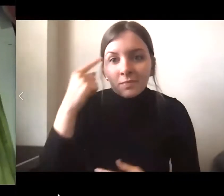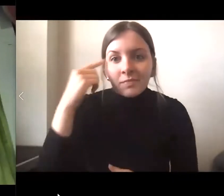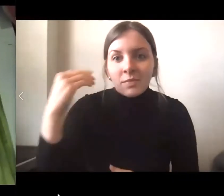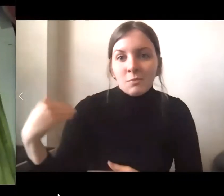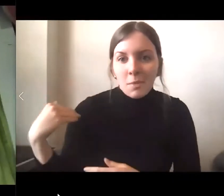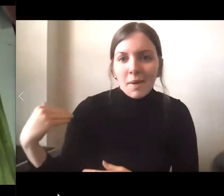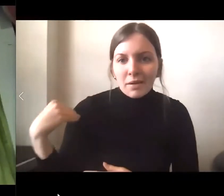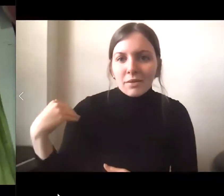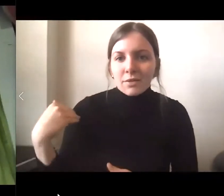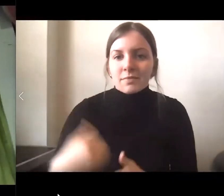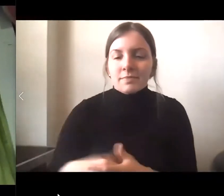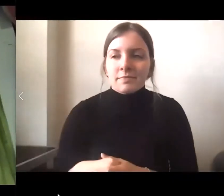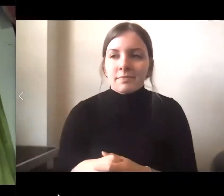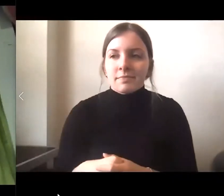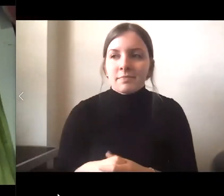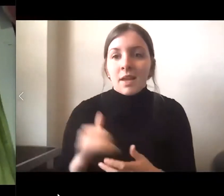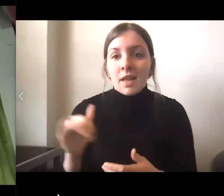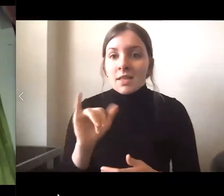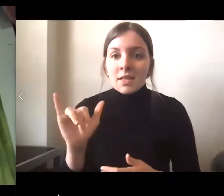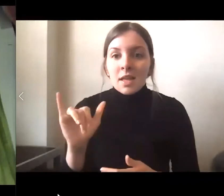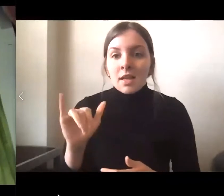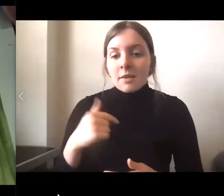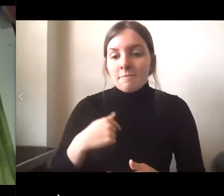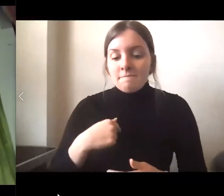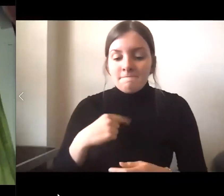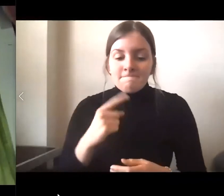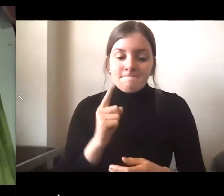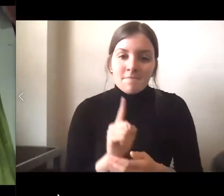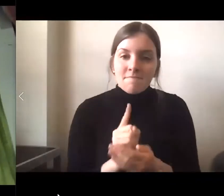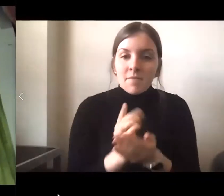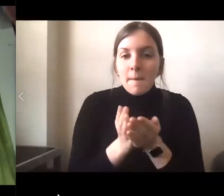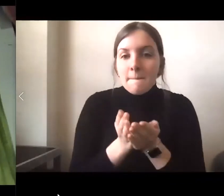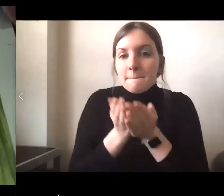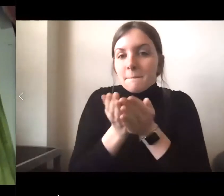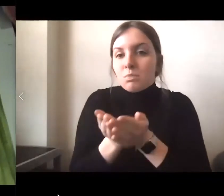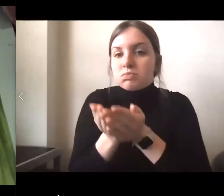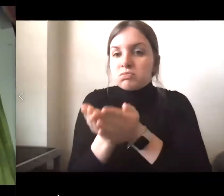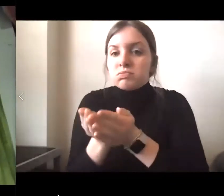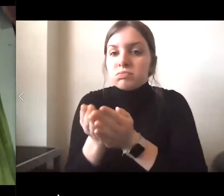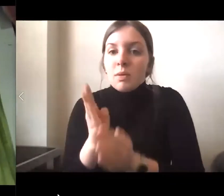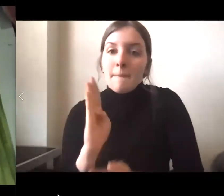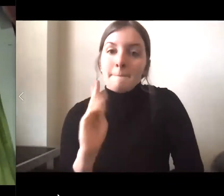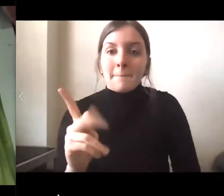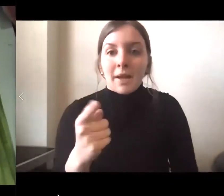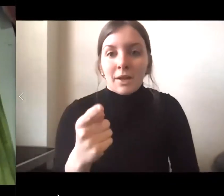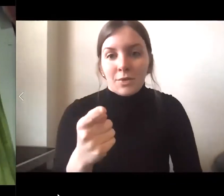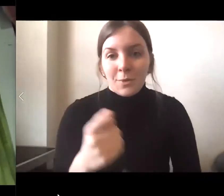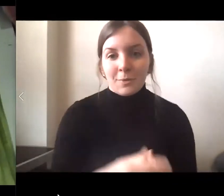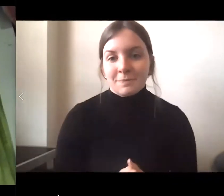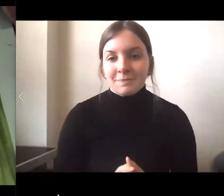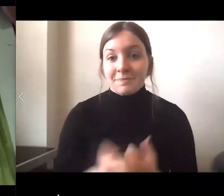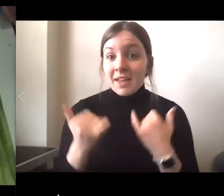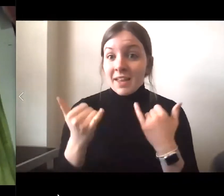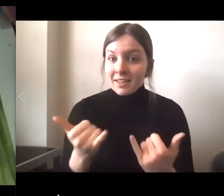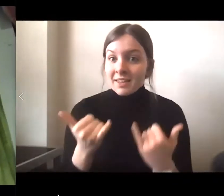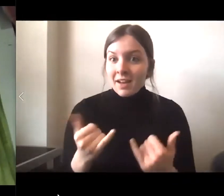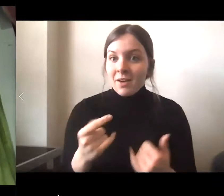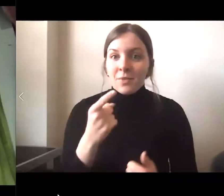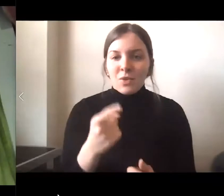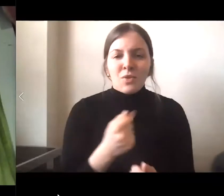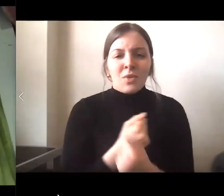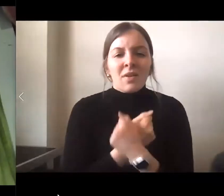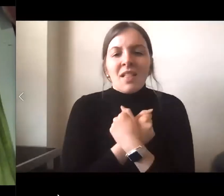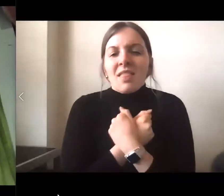hacia las islas tuyas que me aguardan. Ahora bien, si poco a poco dejas de quererme,